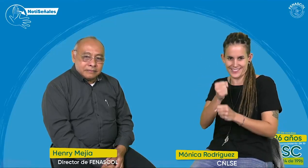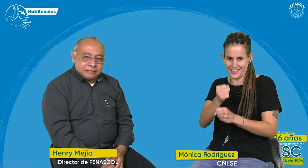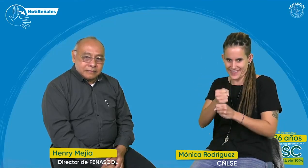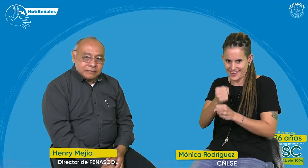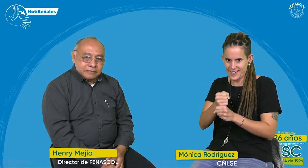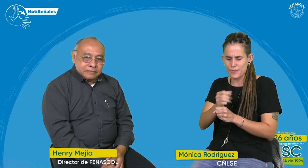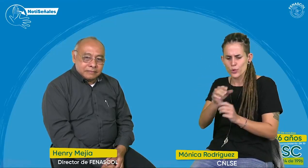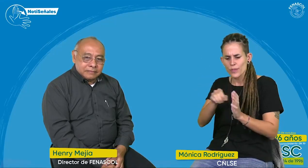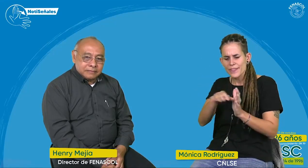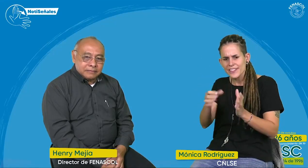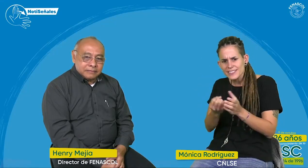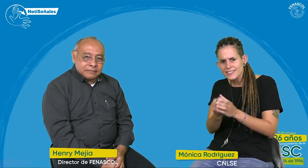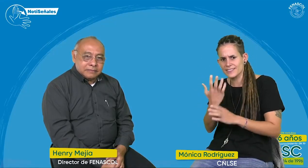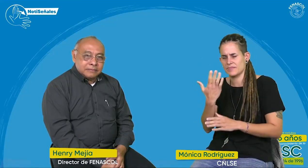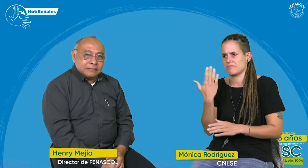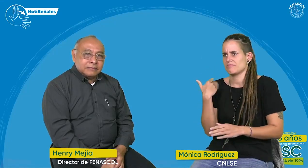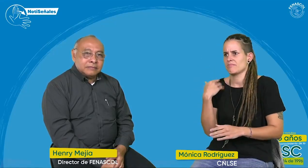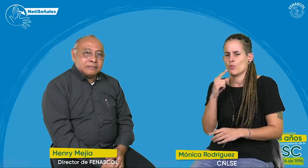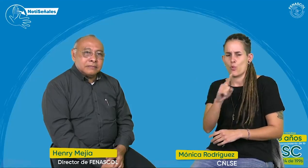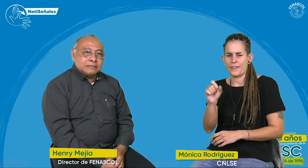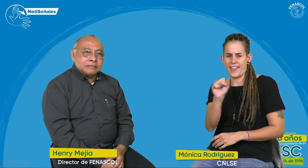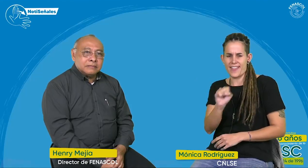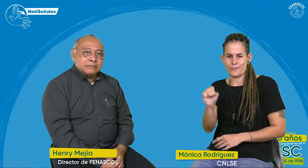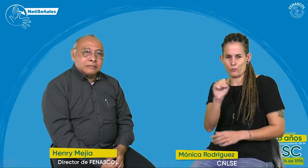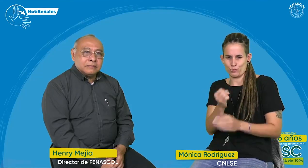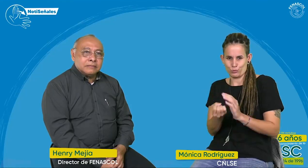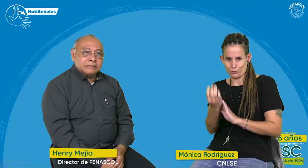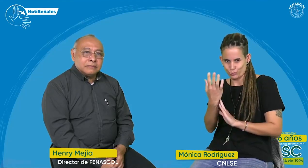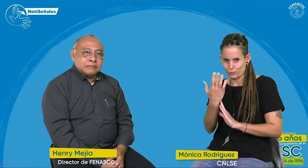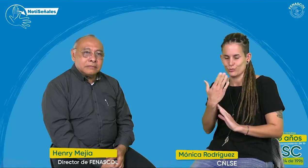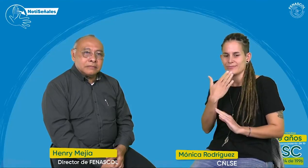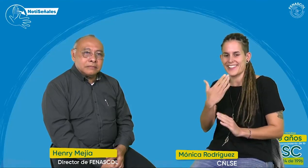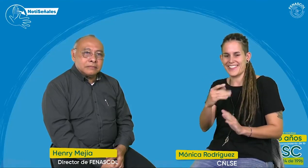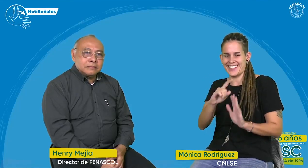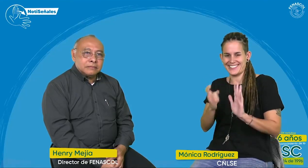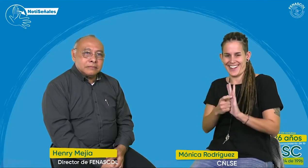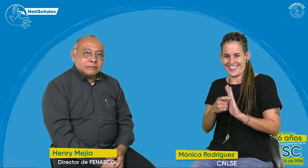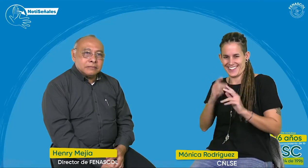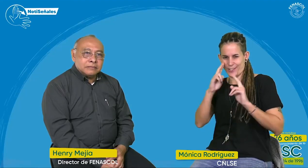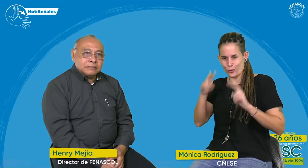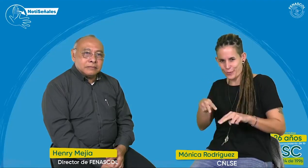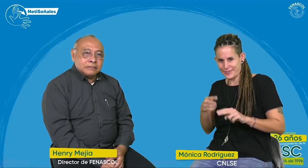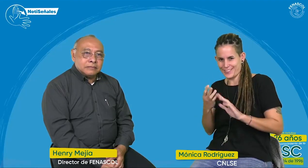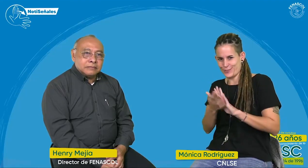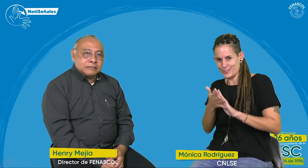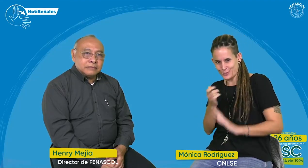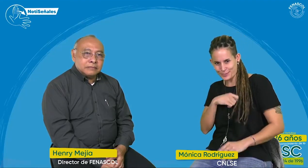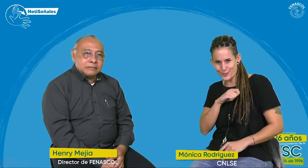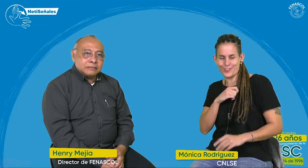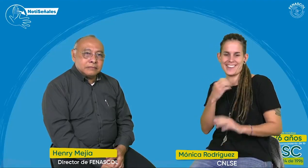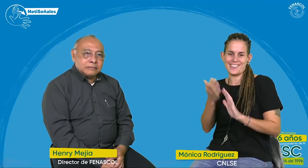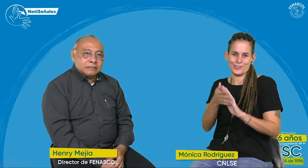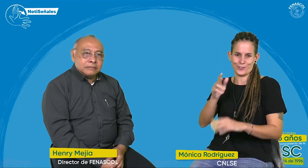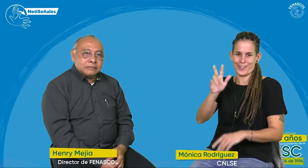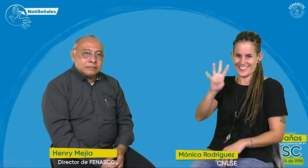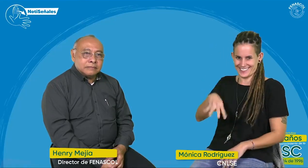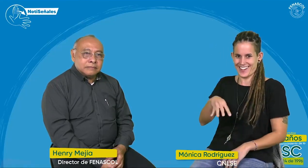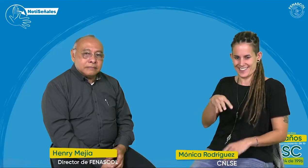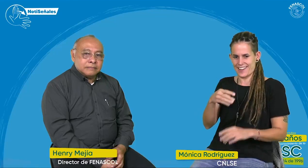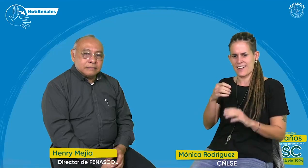centro que pertenecemos al gobierno de España. Se constituyó hace 11 años gracias a la ley que reconoce las lenguas de